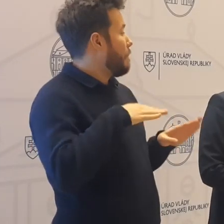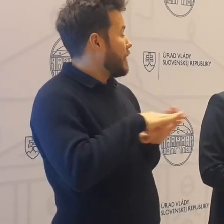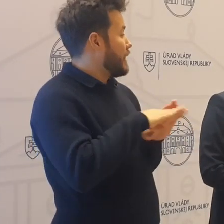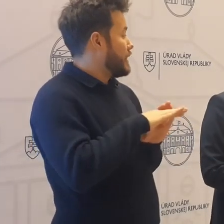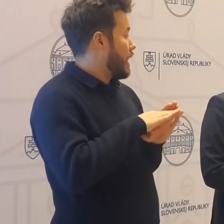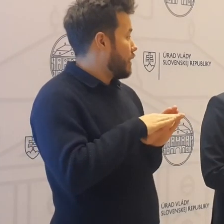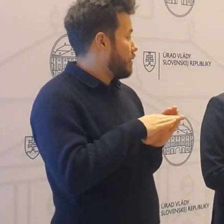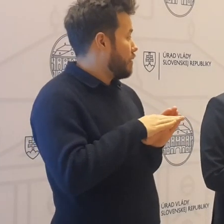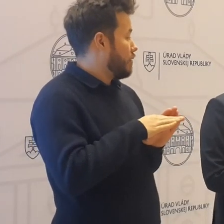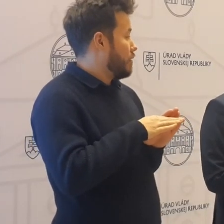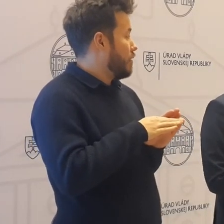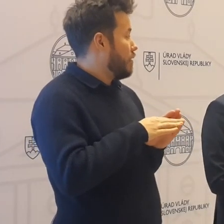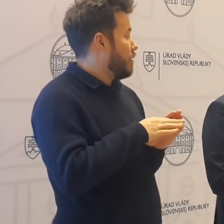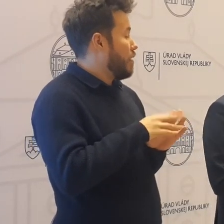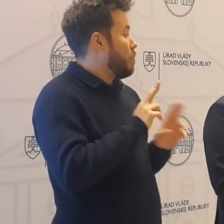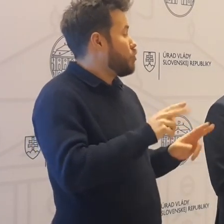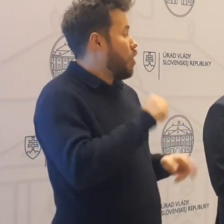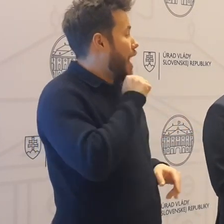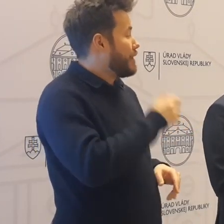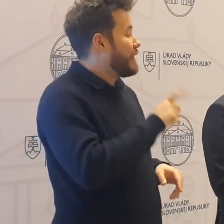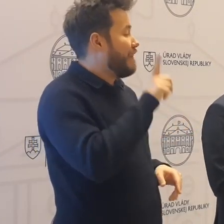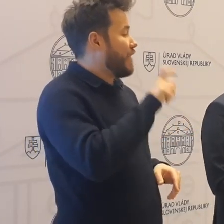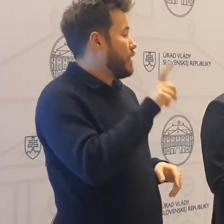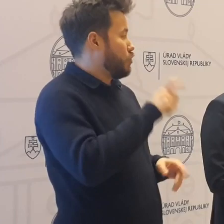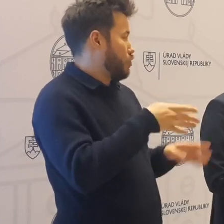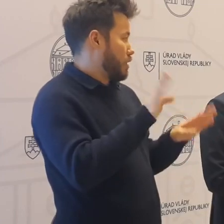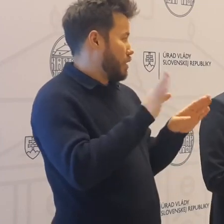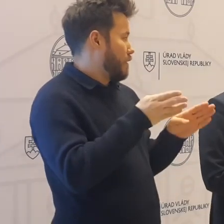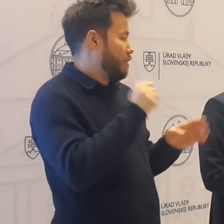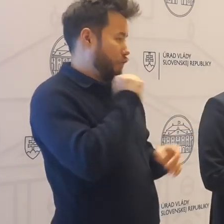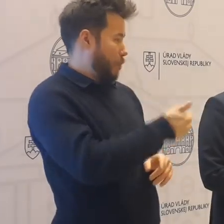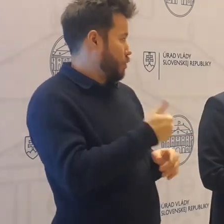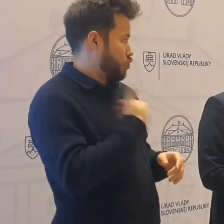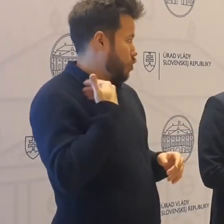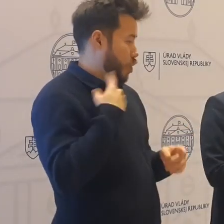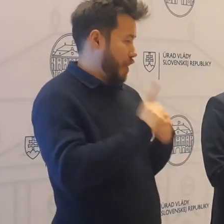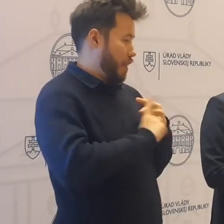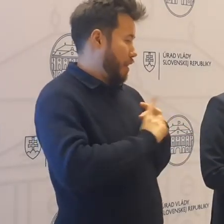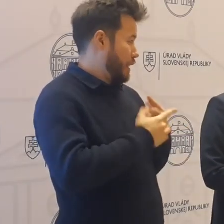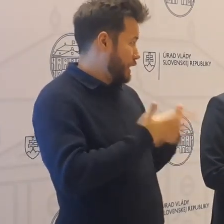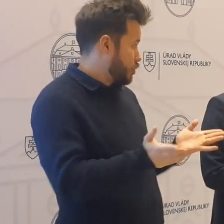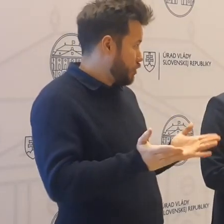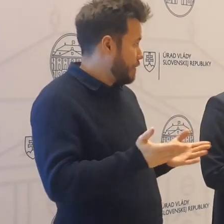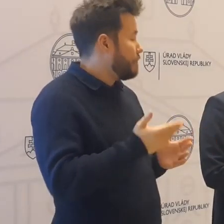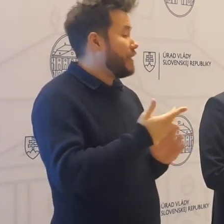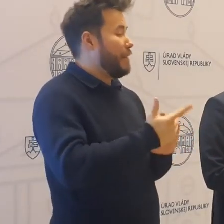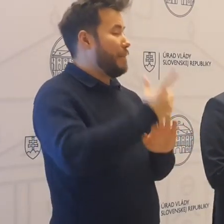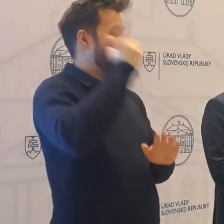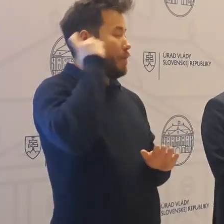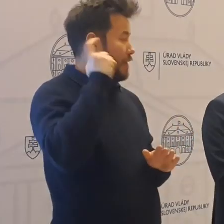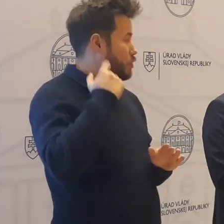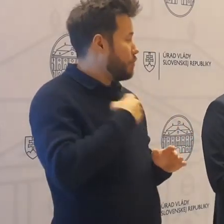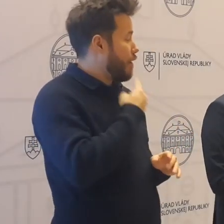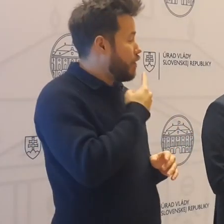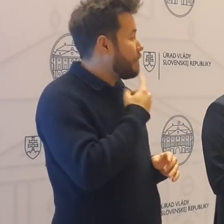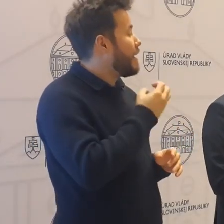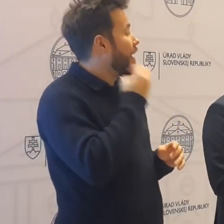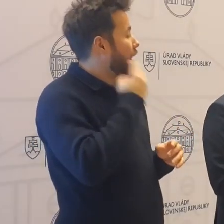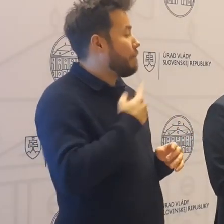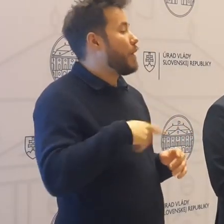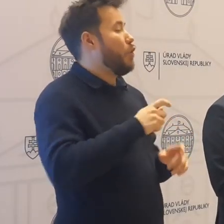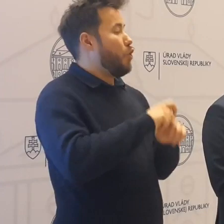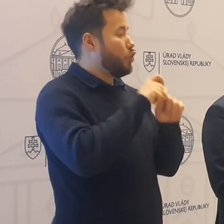Možno keby som odišiel z pozície, tak ani tie dva týždne by sme nechodili do školy. A teraz sami vidíte, že keď som pred dvomi týždňami hovoril, že keby sa spravilo to